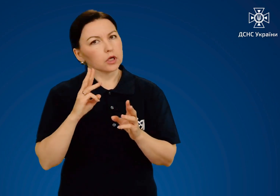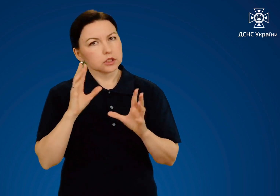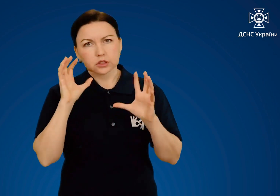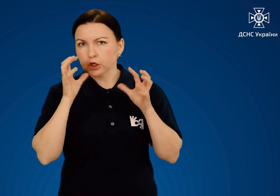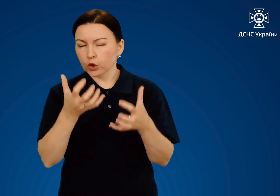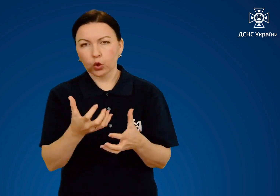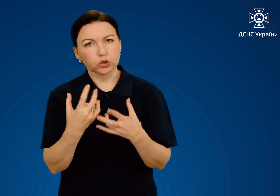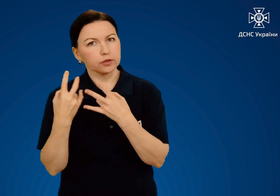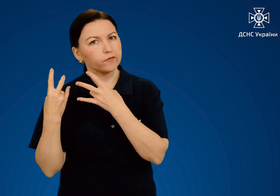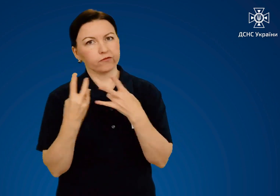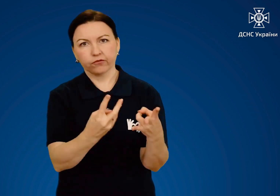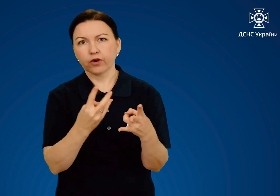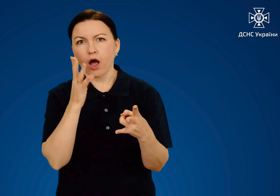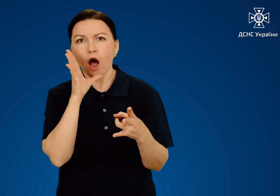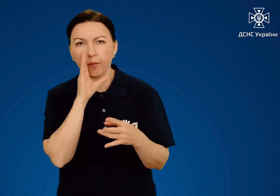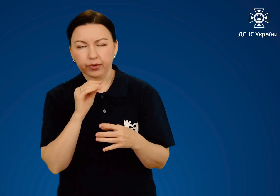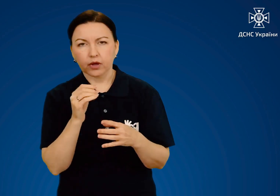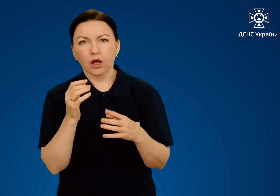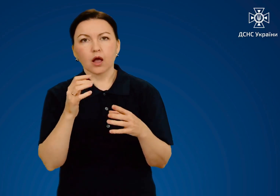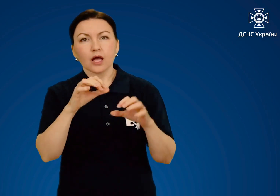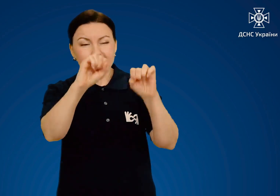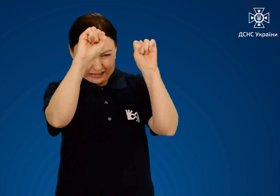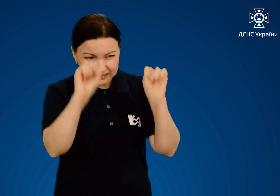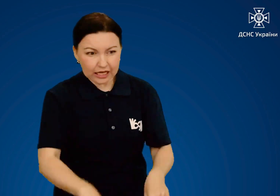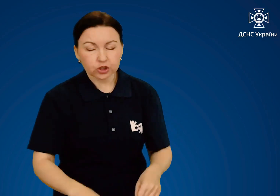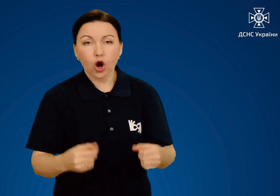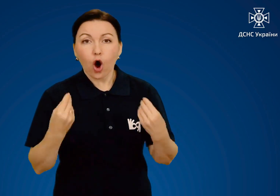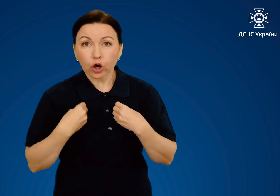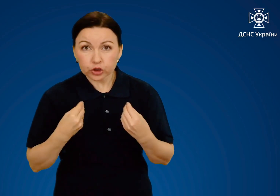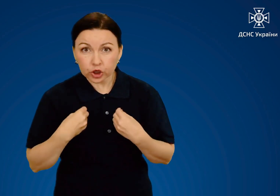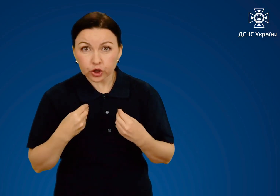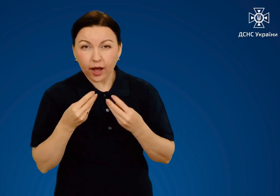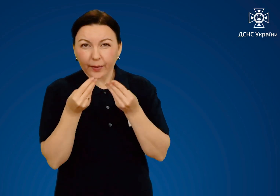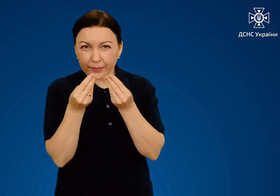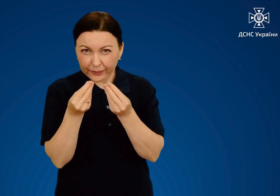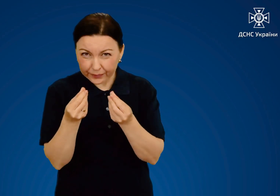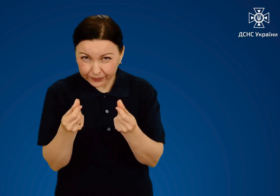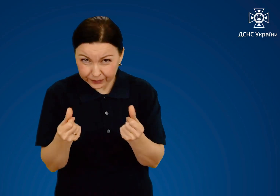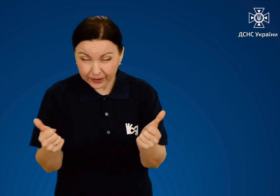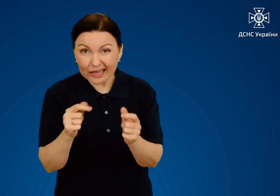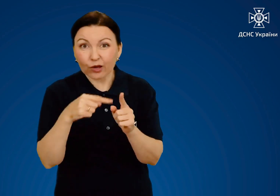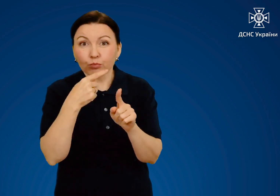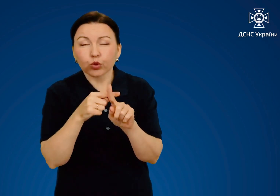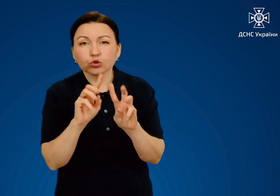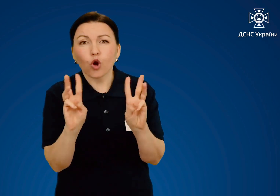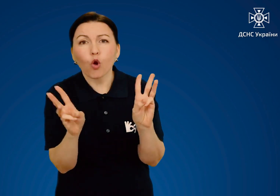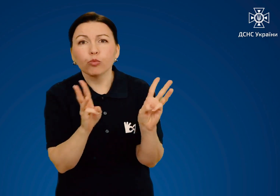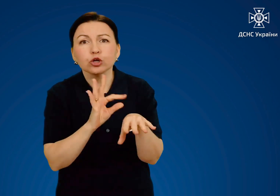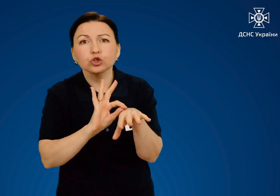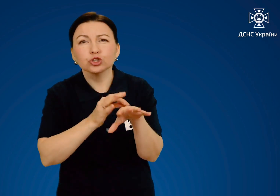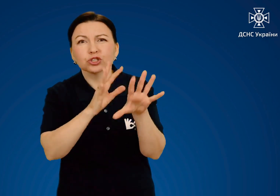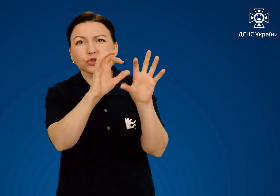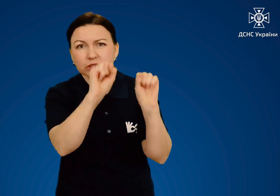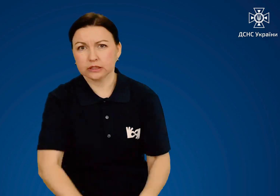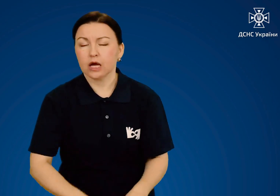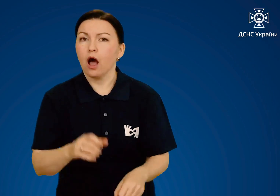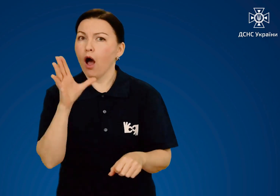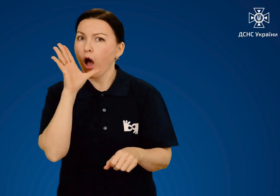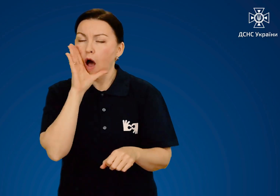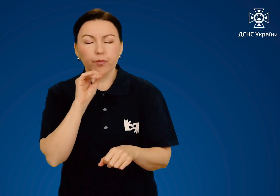людині серйозних пошкоджень. Здерши разом з одягом, що розплавився, ще й обгоріло шкіру.